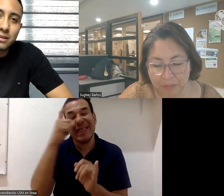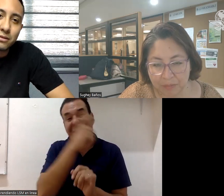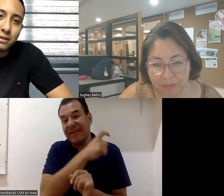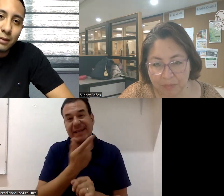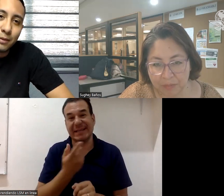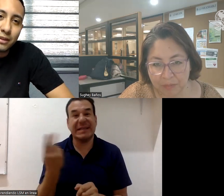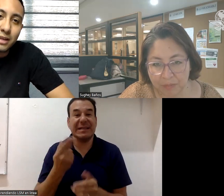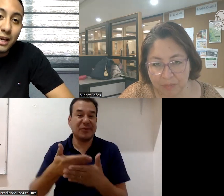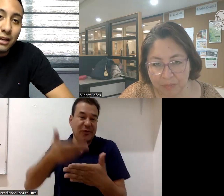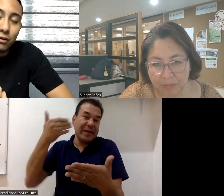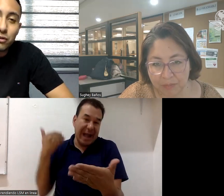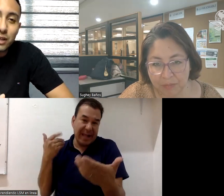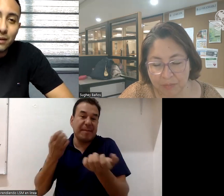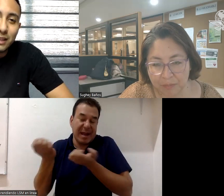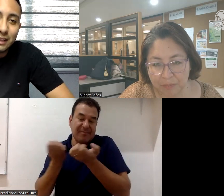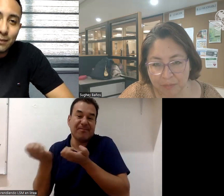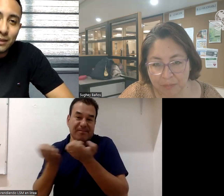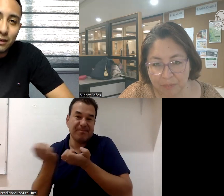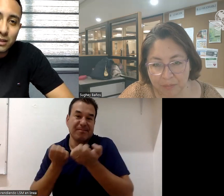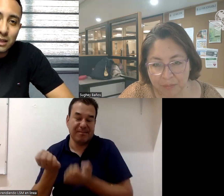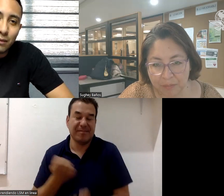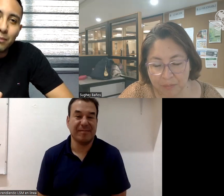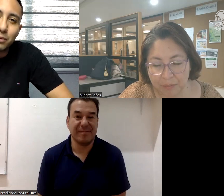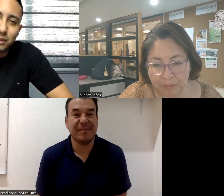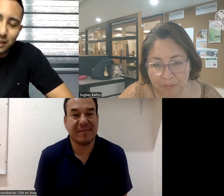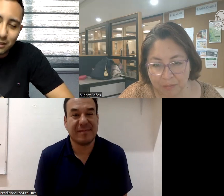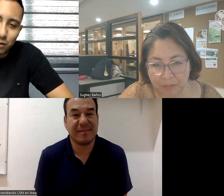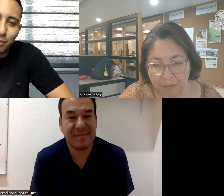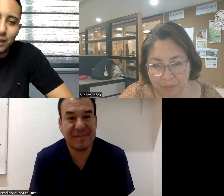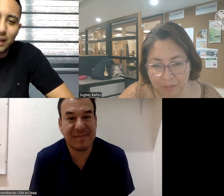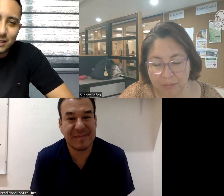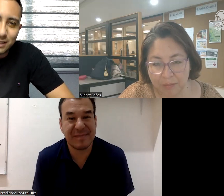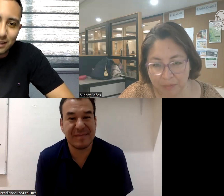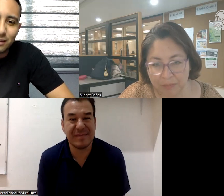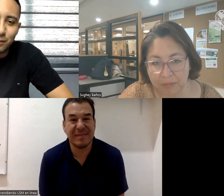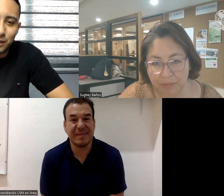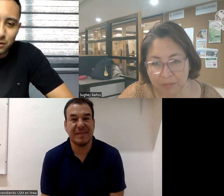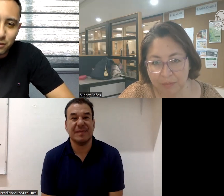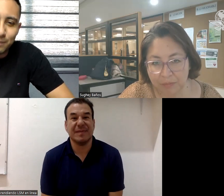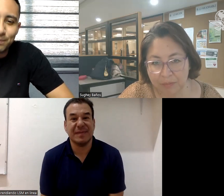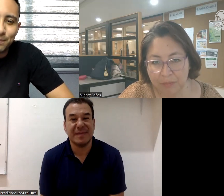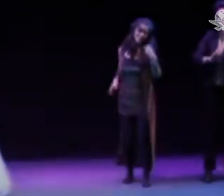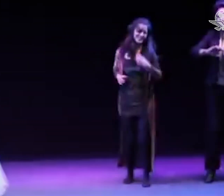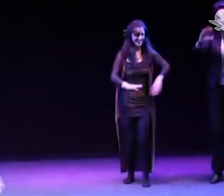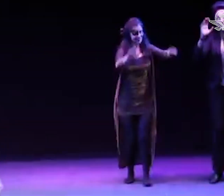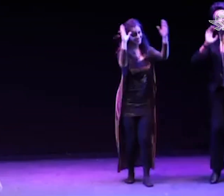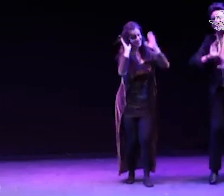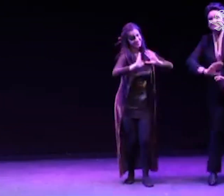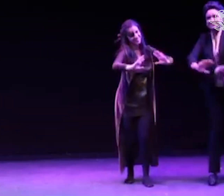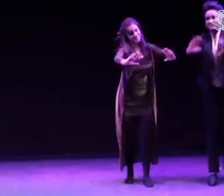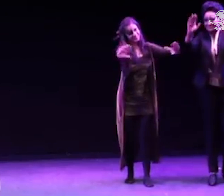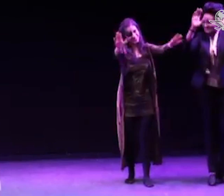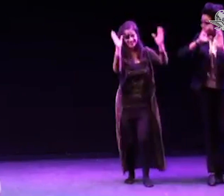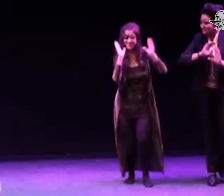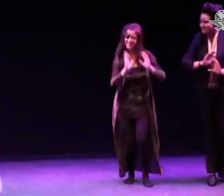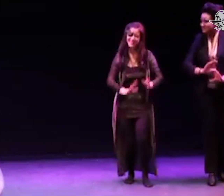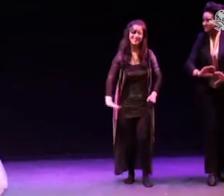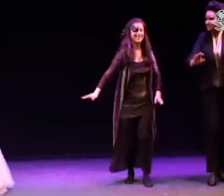los intérpretes no saben el tema de lo que es la obra y pues se les complica hacer la interpretación Cuando en el escenario hay personas sordas,